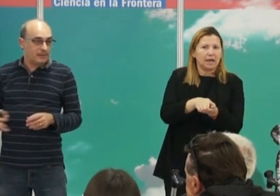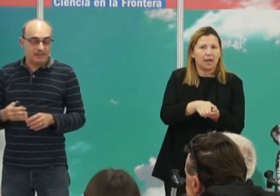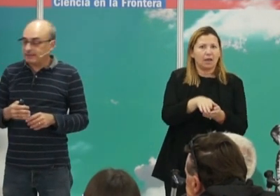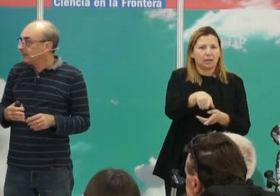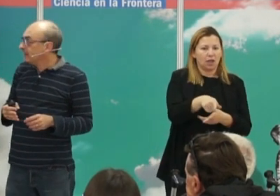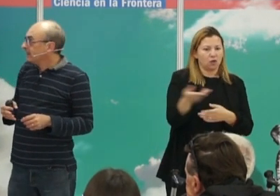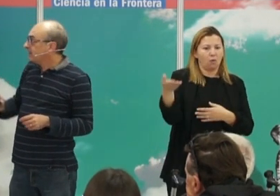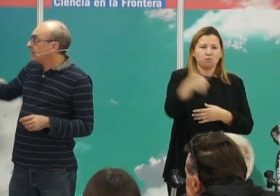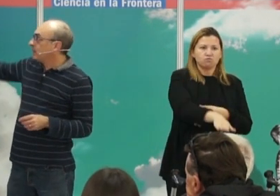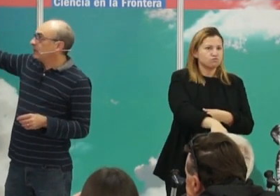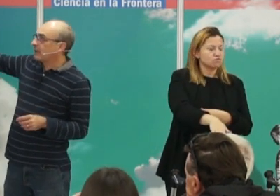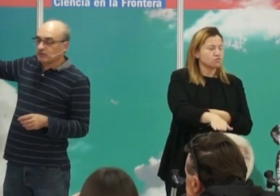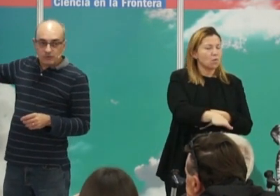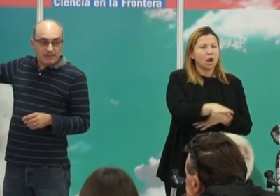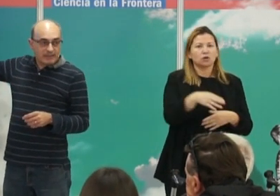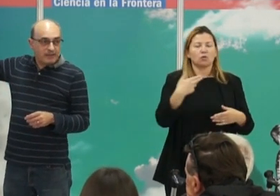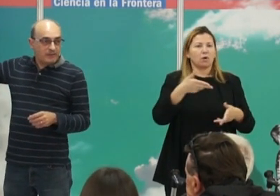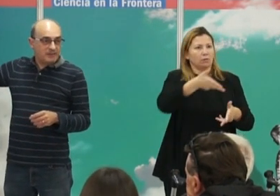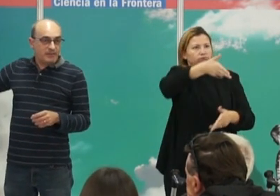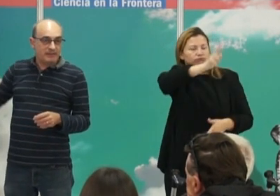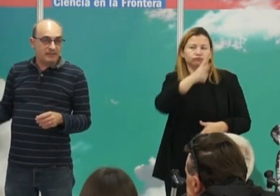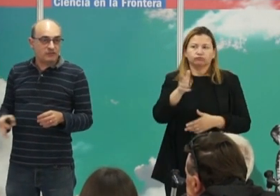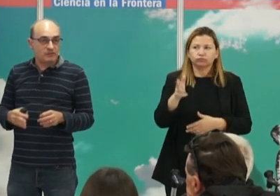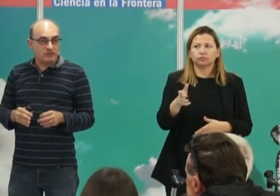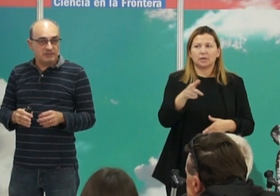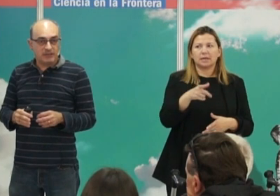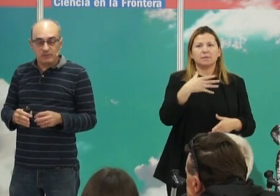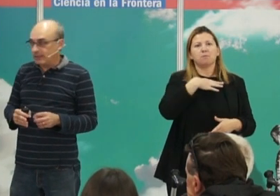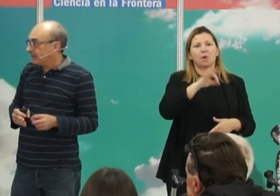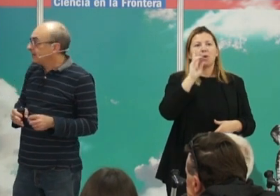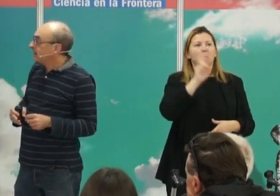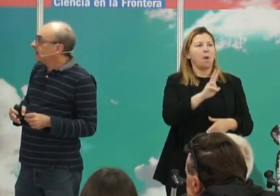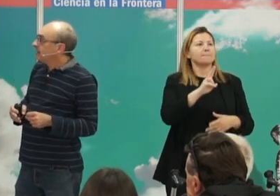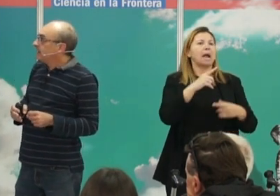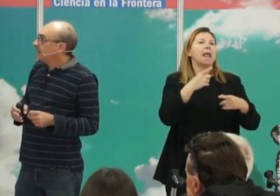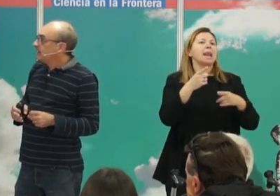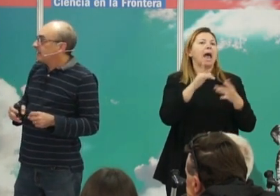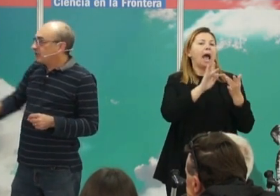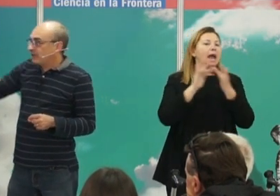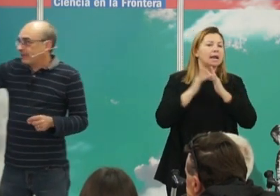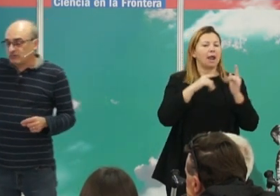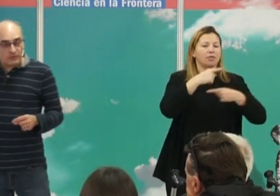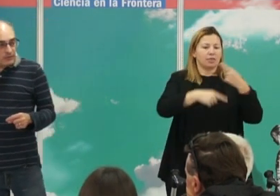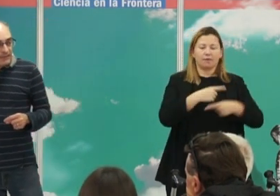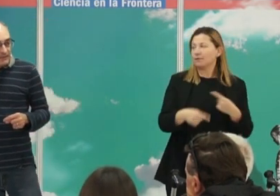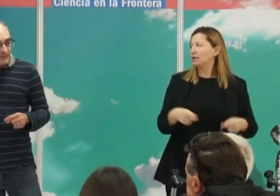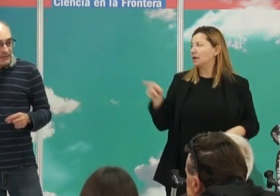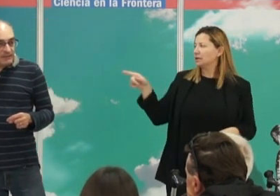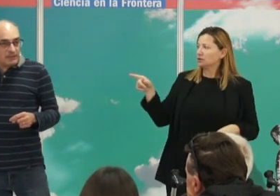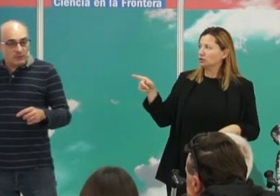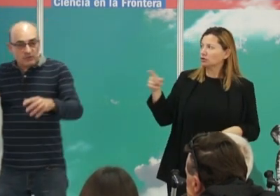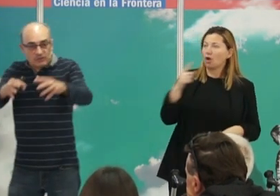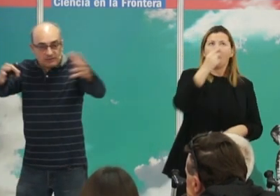violentamente y se han podido reconstruir las relaciones de parentesco de esta comunidad. Esto es una reconstrucción